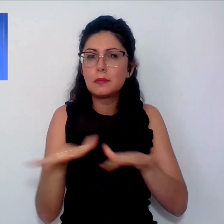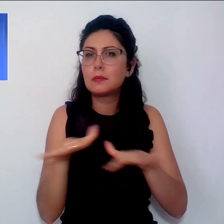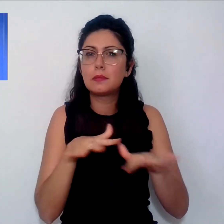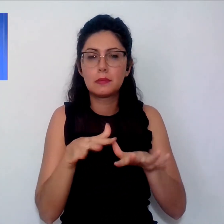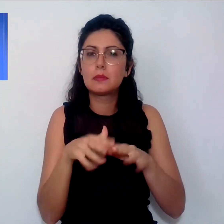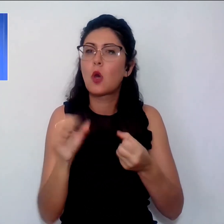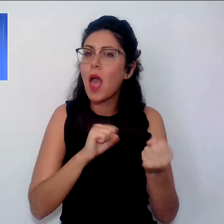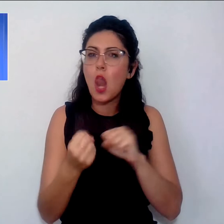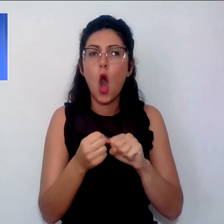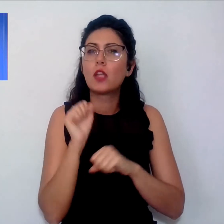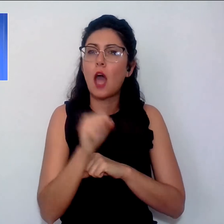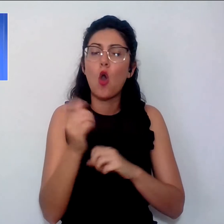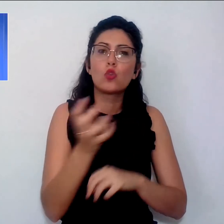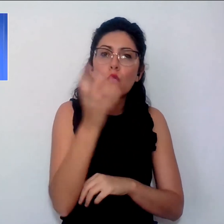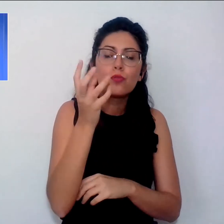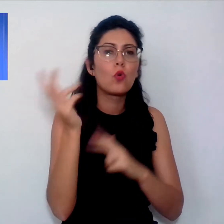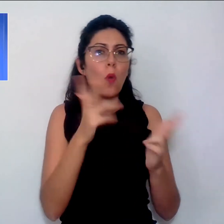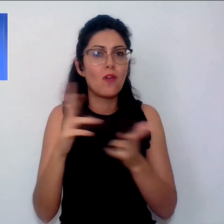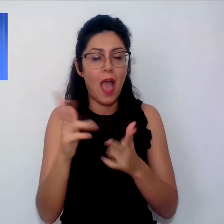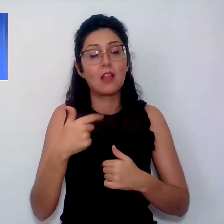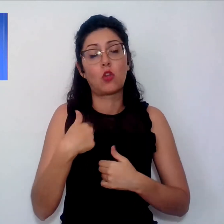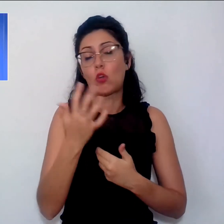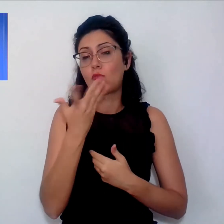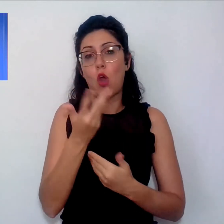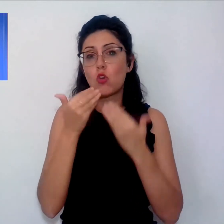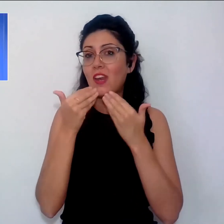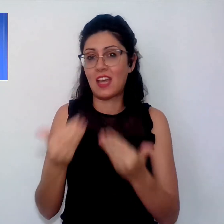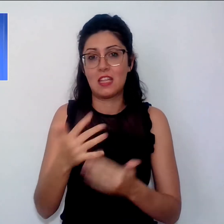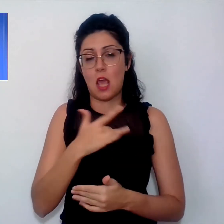vento. E per questo li vogliono ringraziare con tutto il cuore.